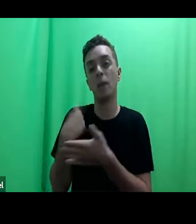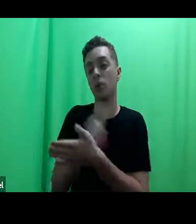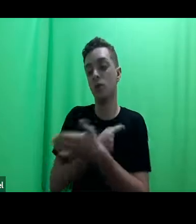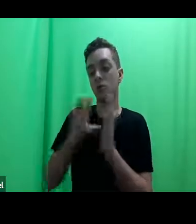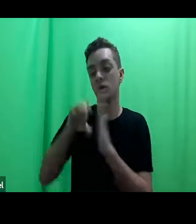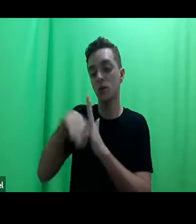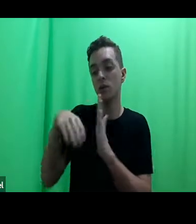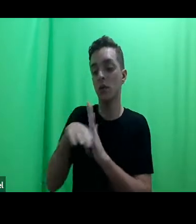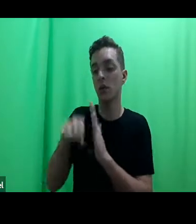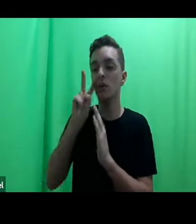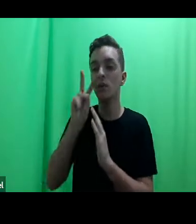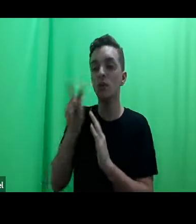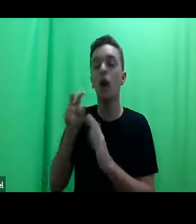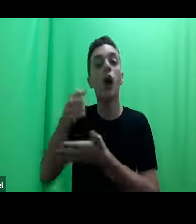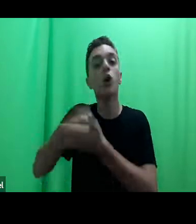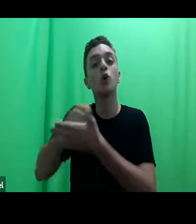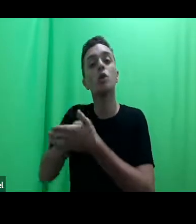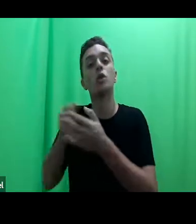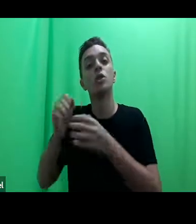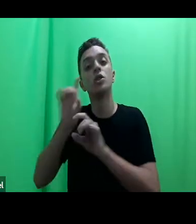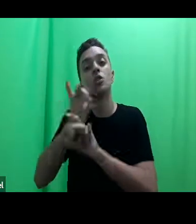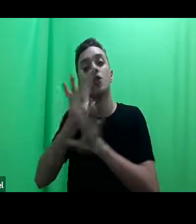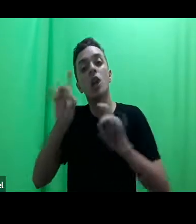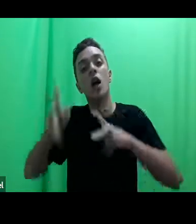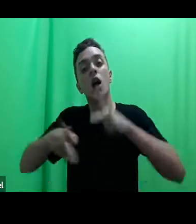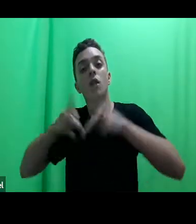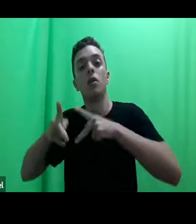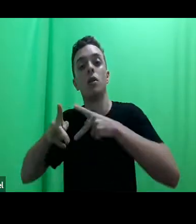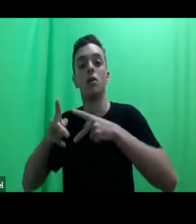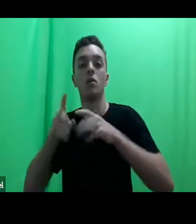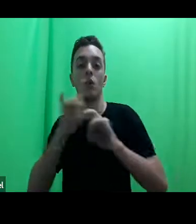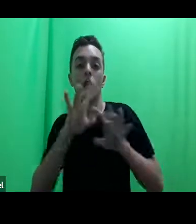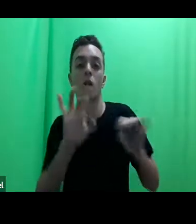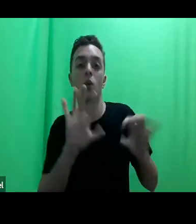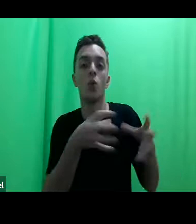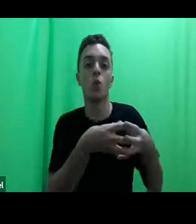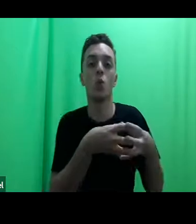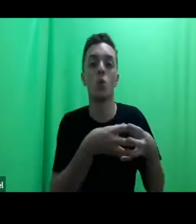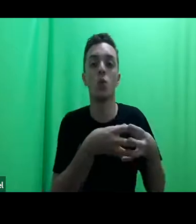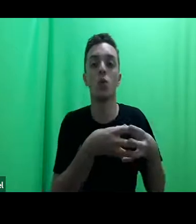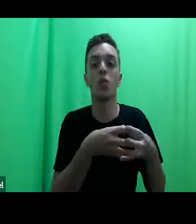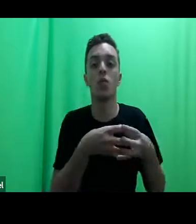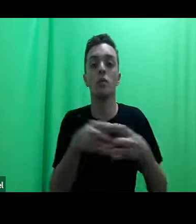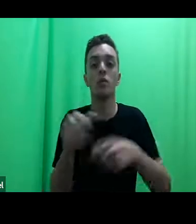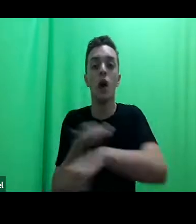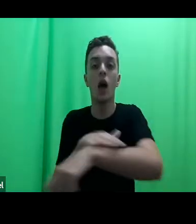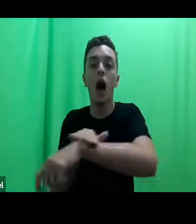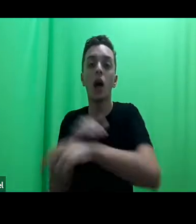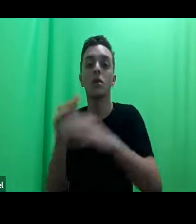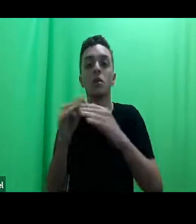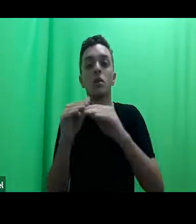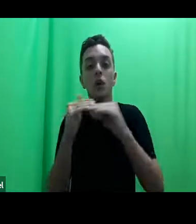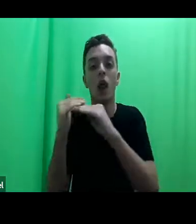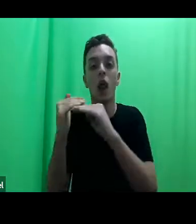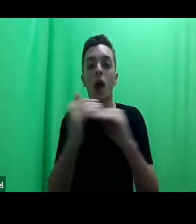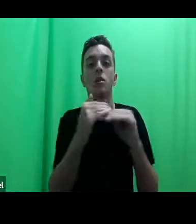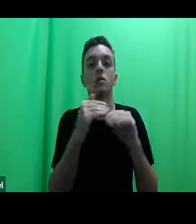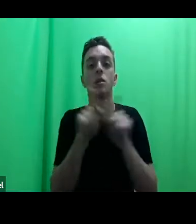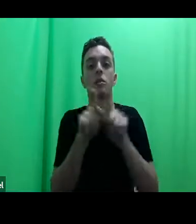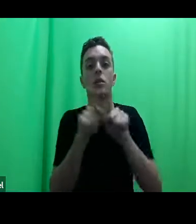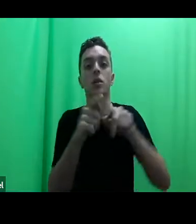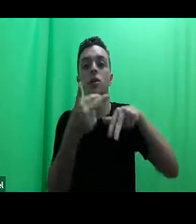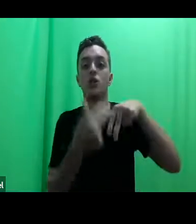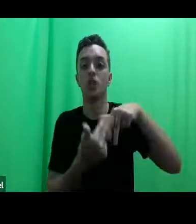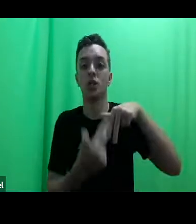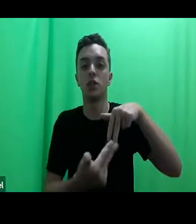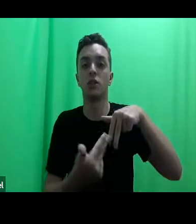interseccionais de lutas e categorias sociais, como raça, classe e gênero. A mobilização